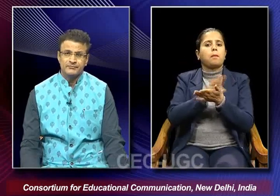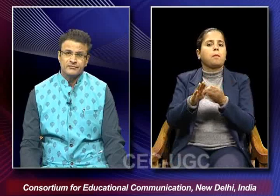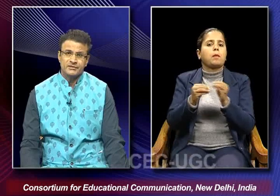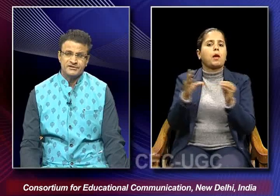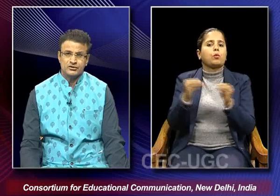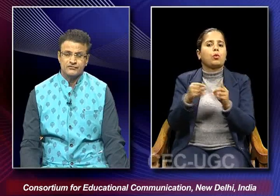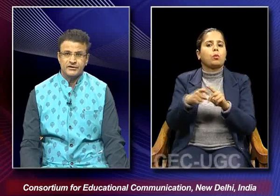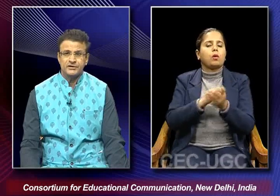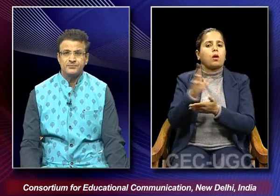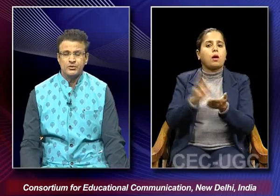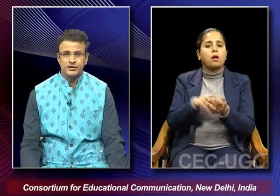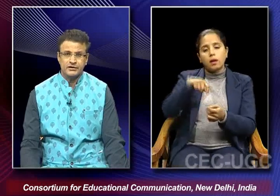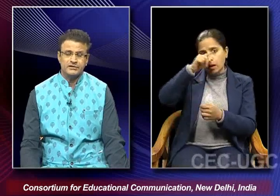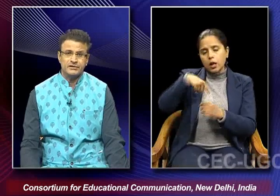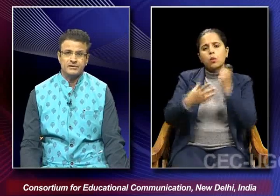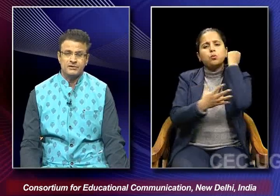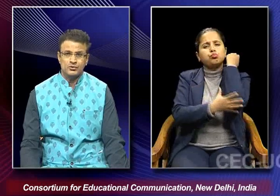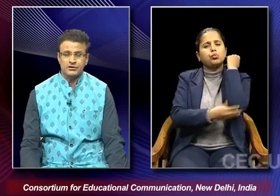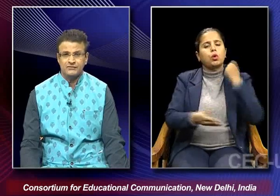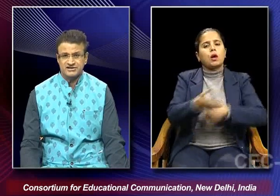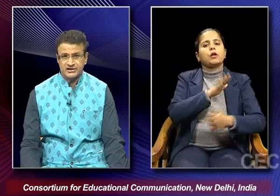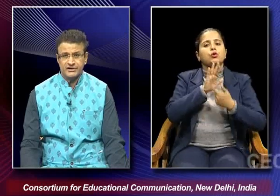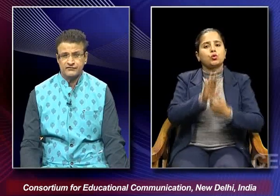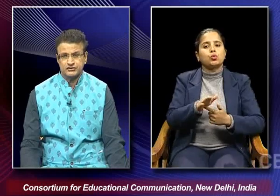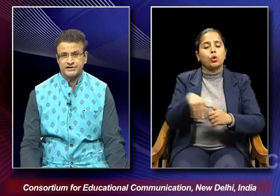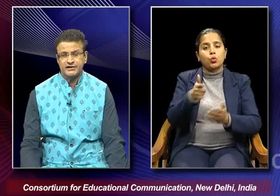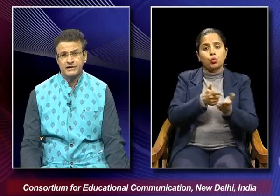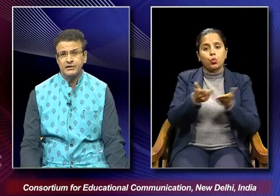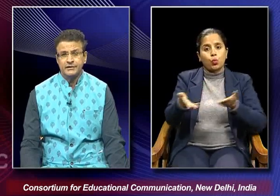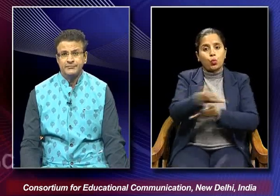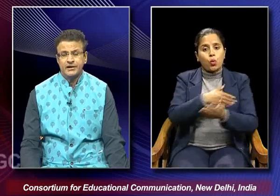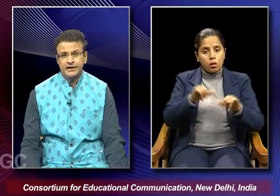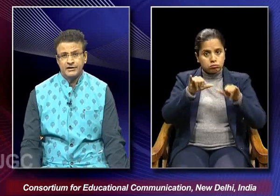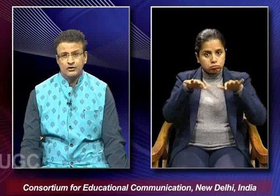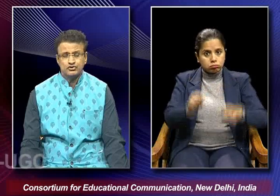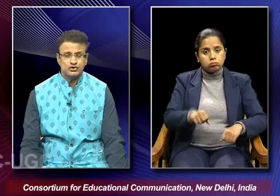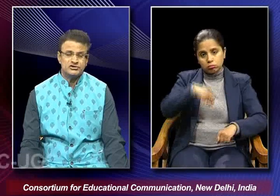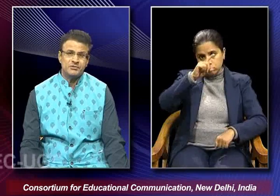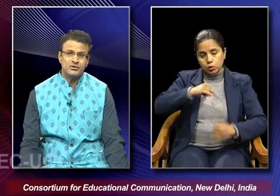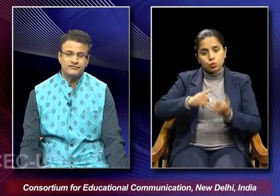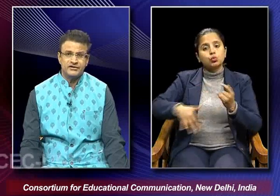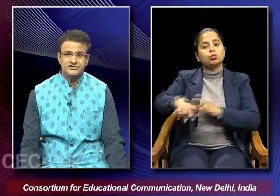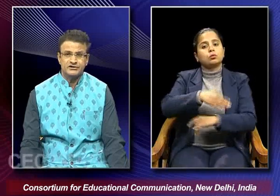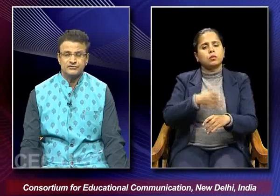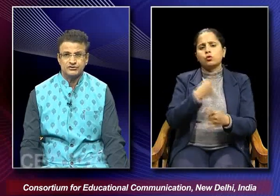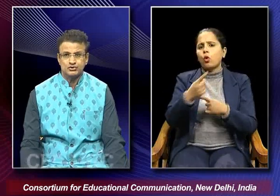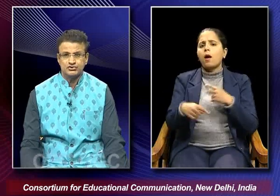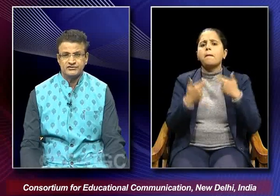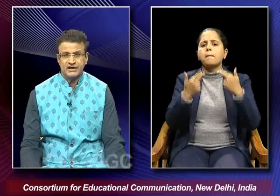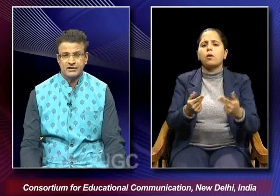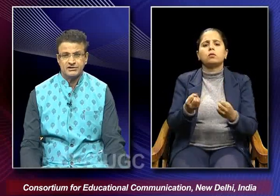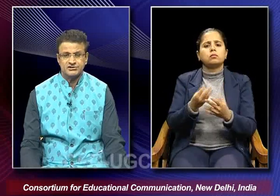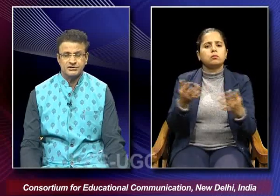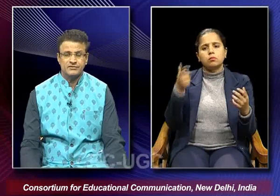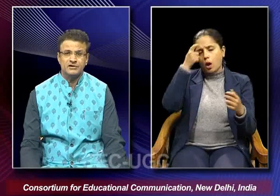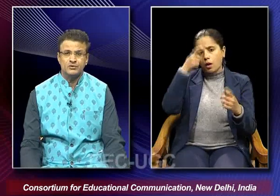the picture of the indian poor in the rural wasteland of the society and he also talks about the various kinds of issues which